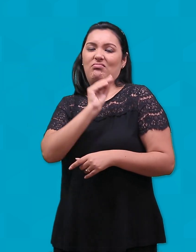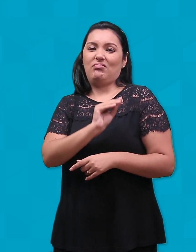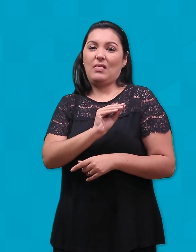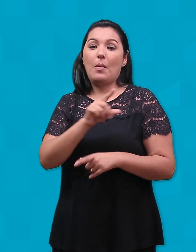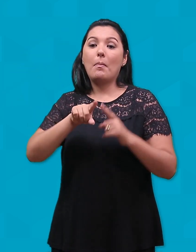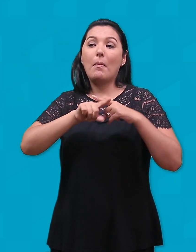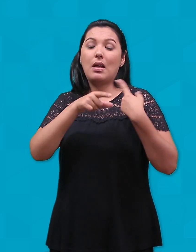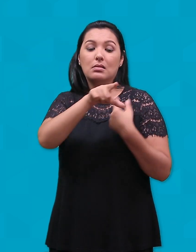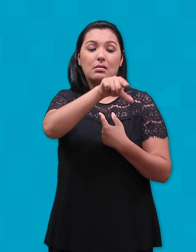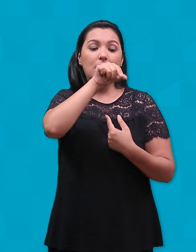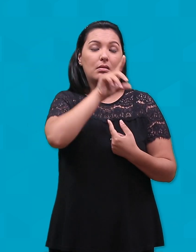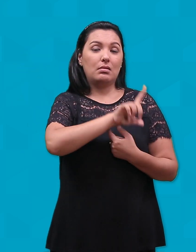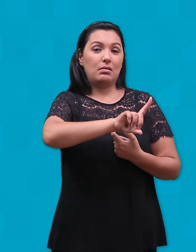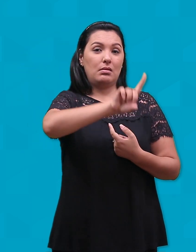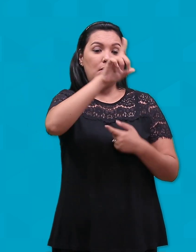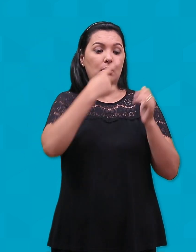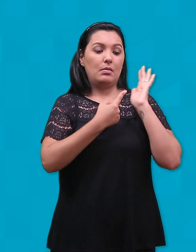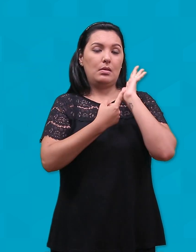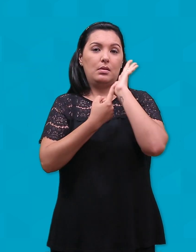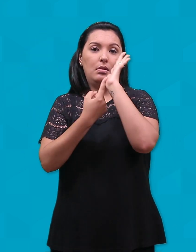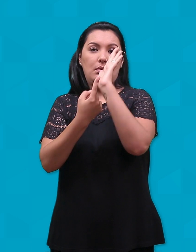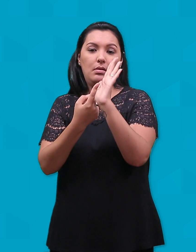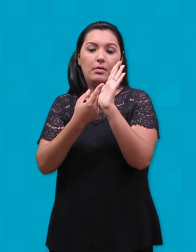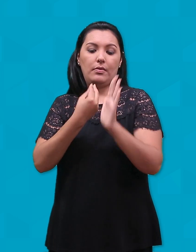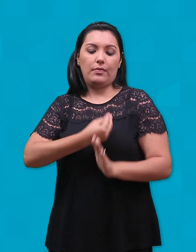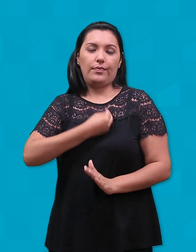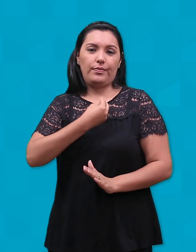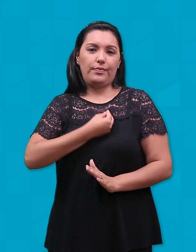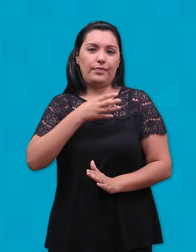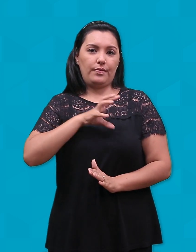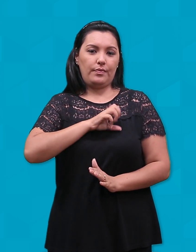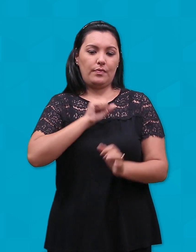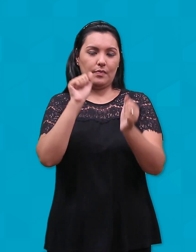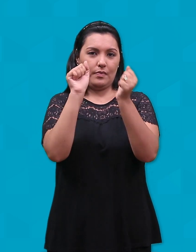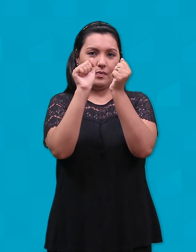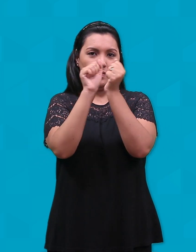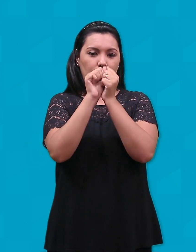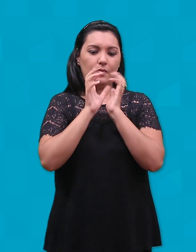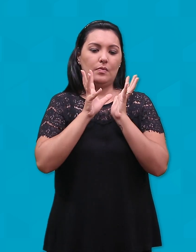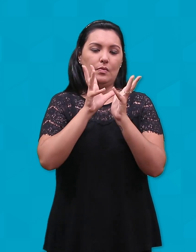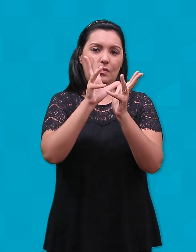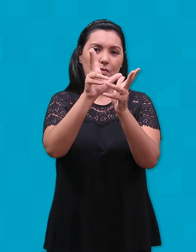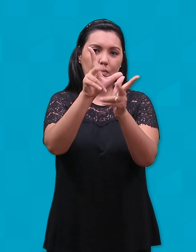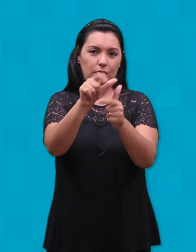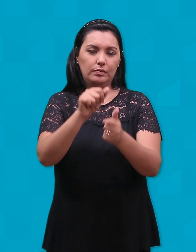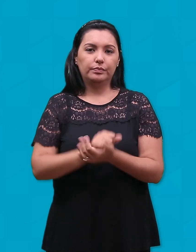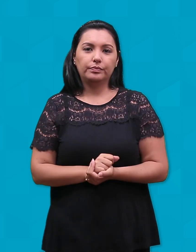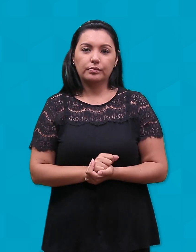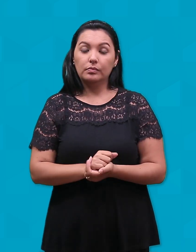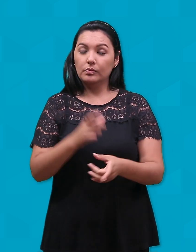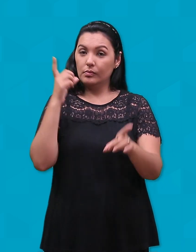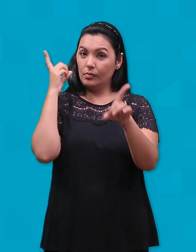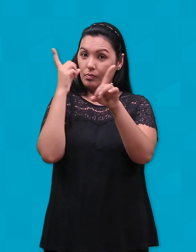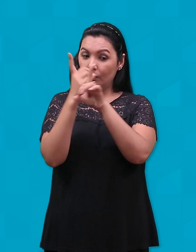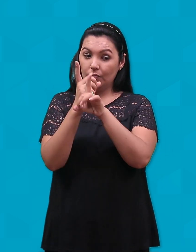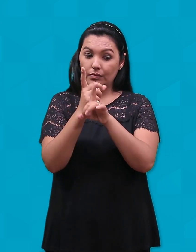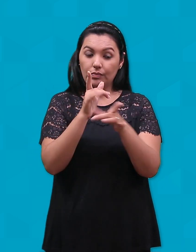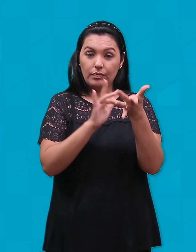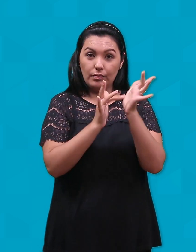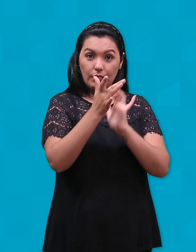Deus para manifestar sua presença de amor junto da humanidade. Ao encontrar o menino, os magos